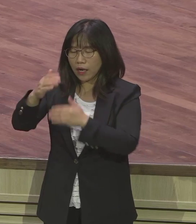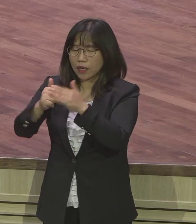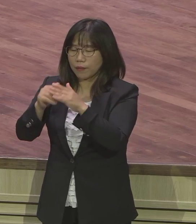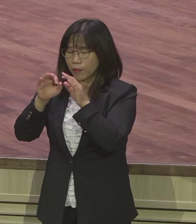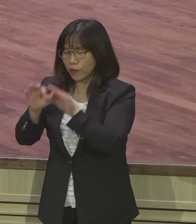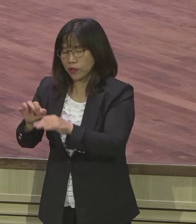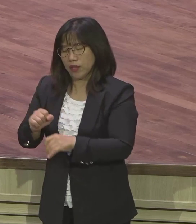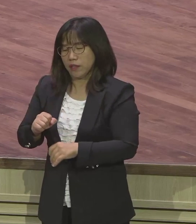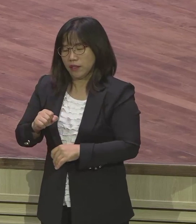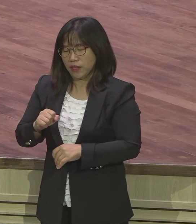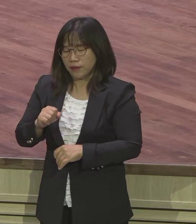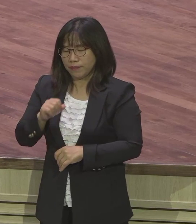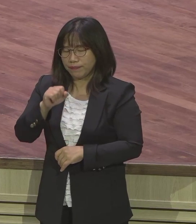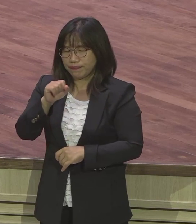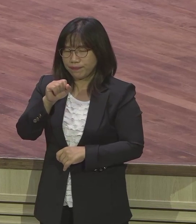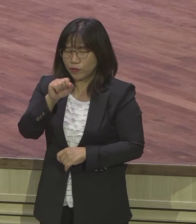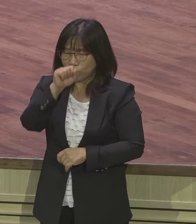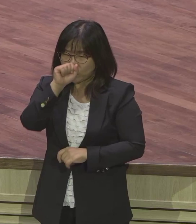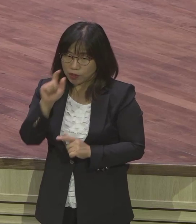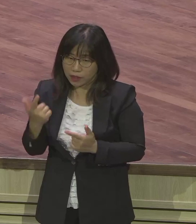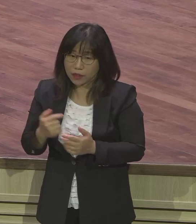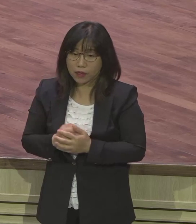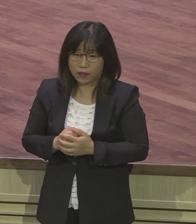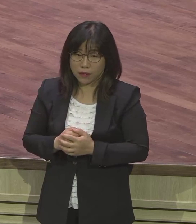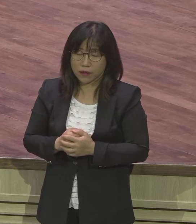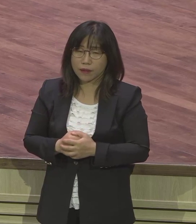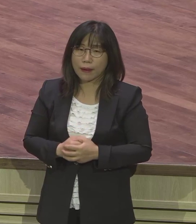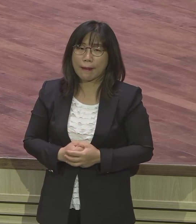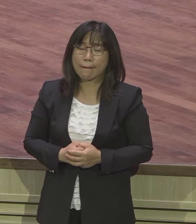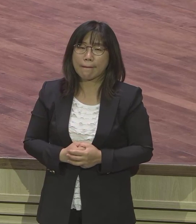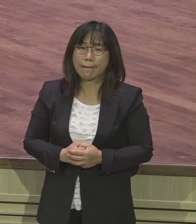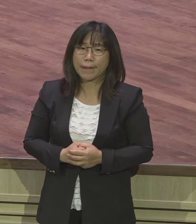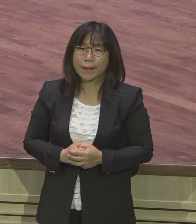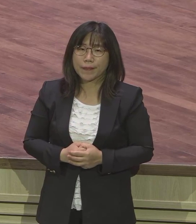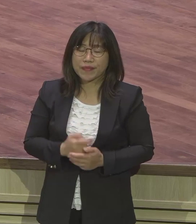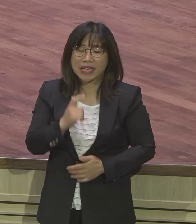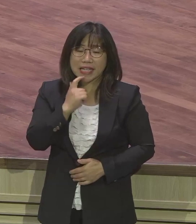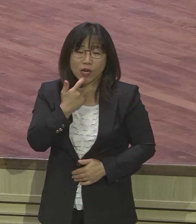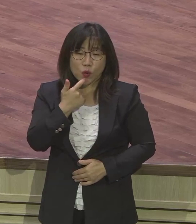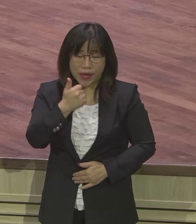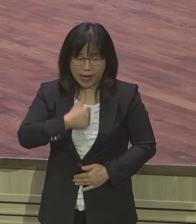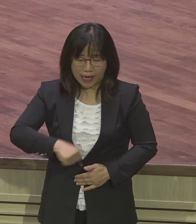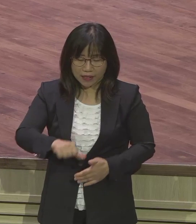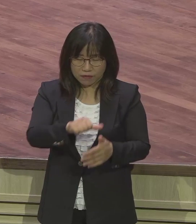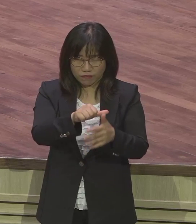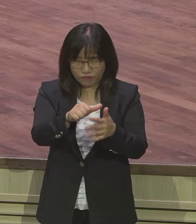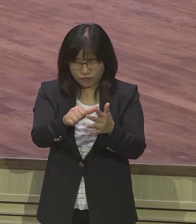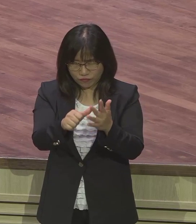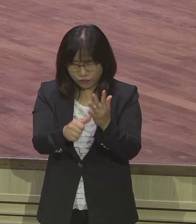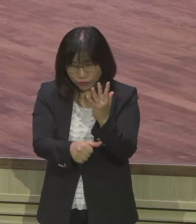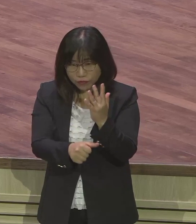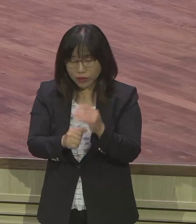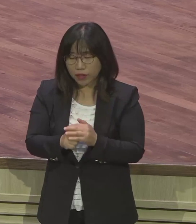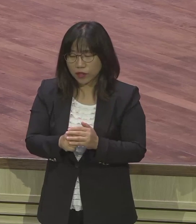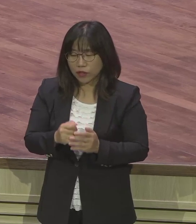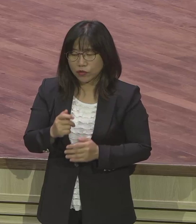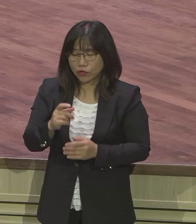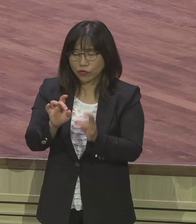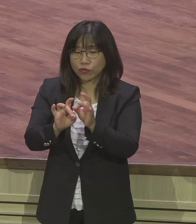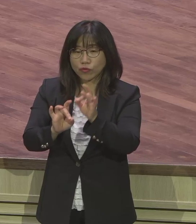당시 유다를 비롯해서 야곰의 아들들은 우상 문화가 팽팽해 있던 가난 땅에 살고